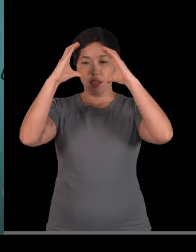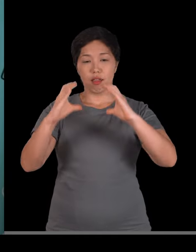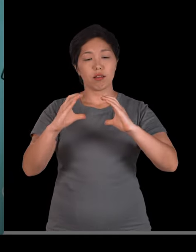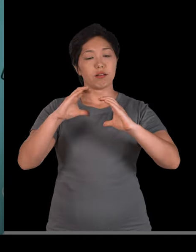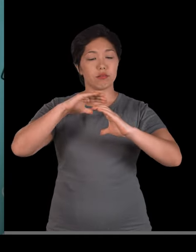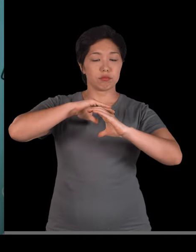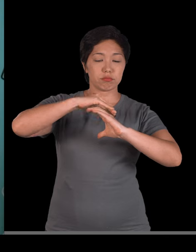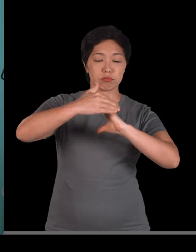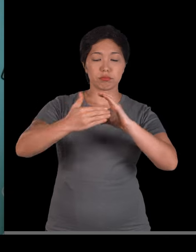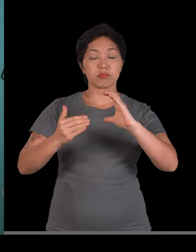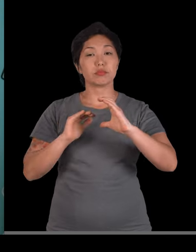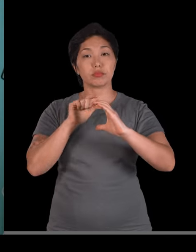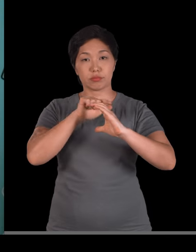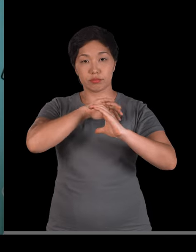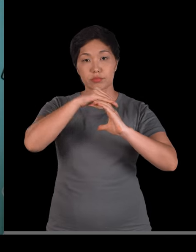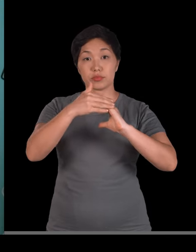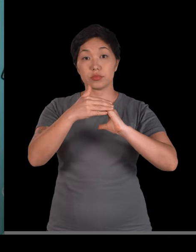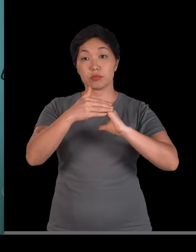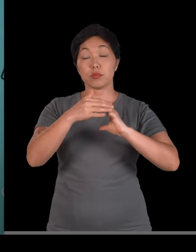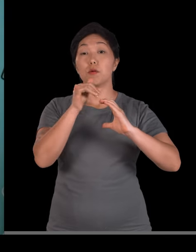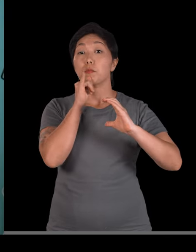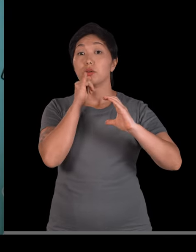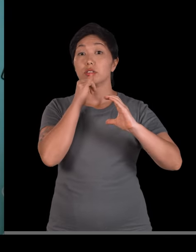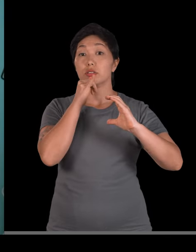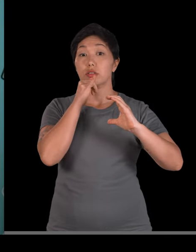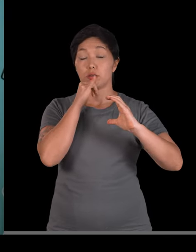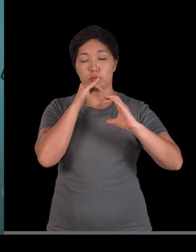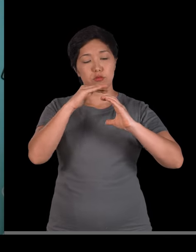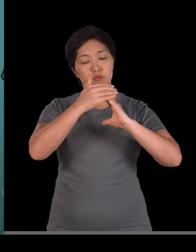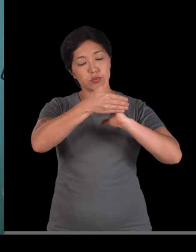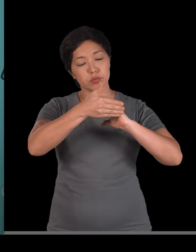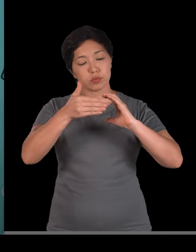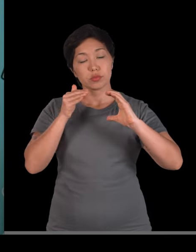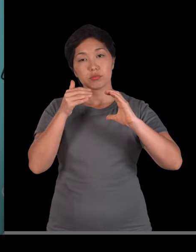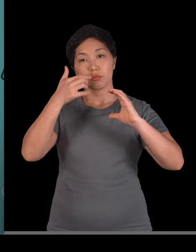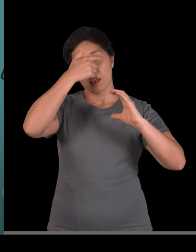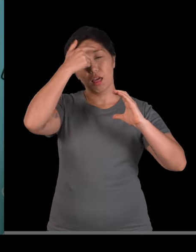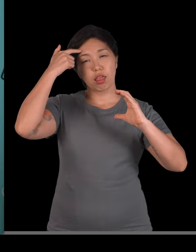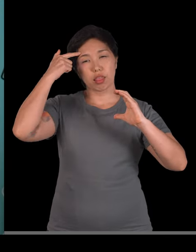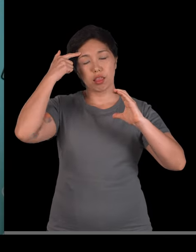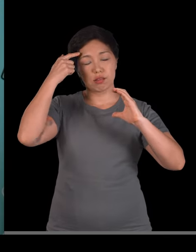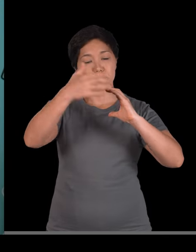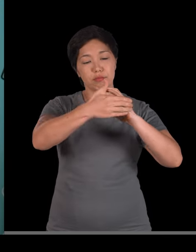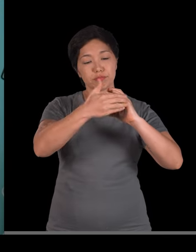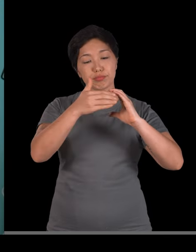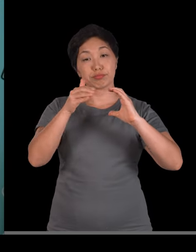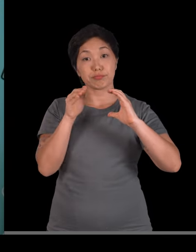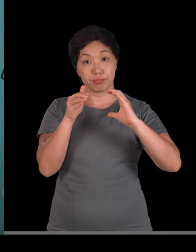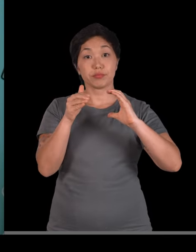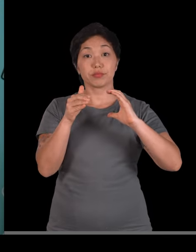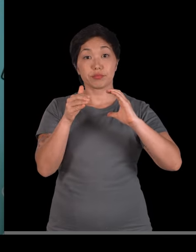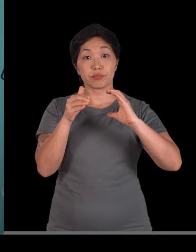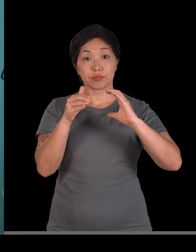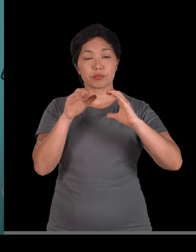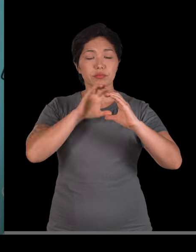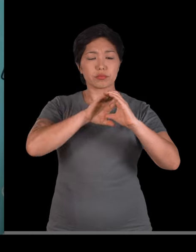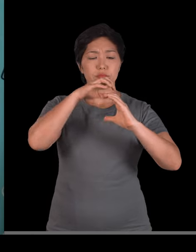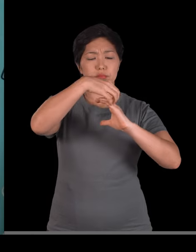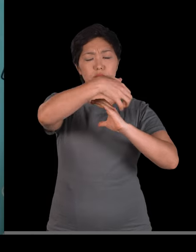Você vê, então aqui por exemplo, o osso frontal, né, aqui da nossa testa. Todos esses são vários ossos que estão